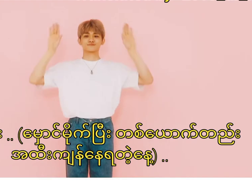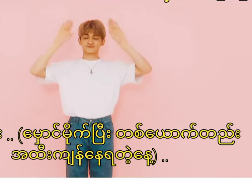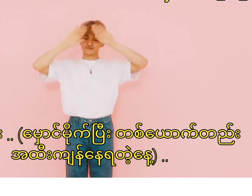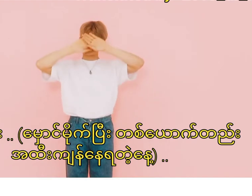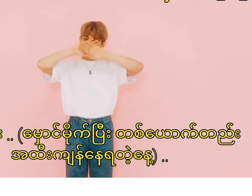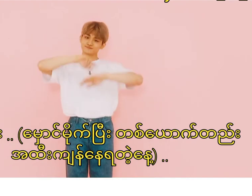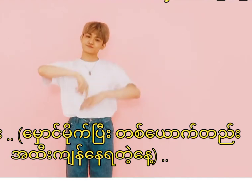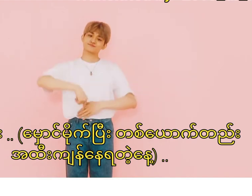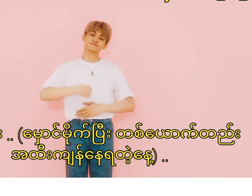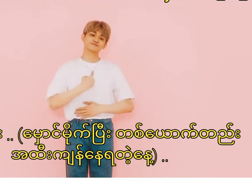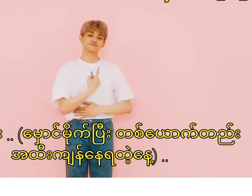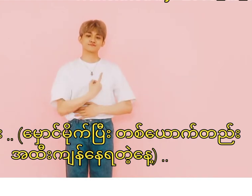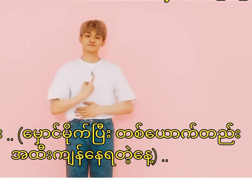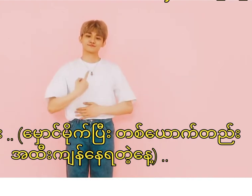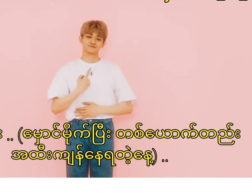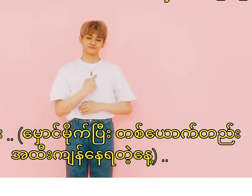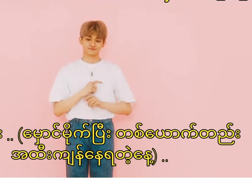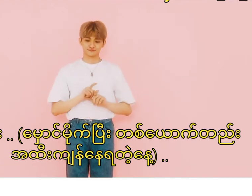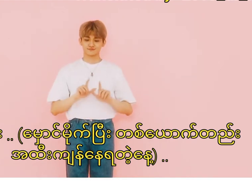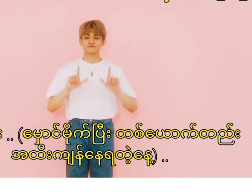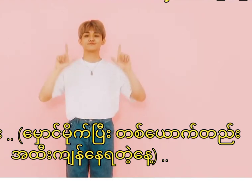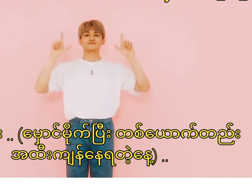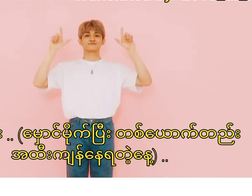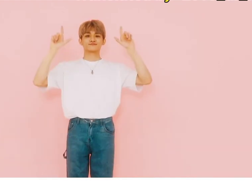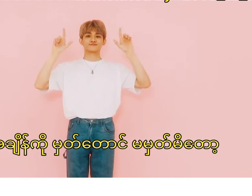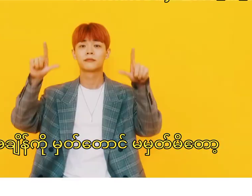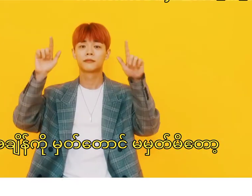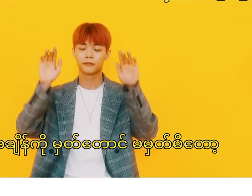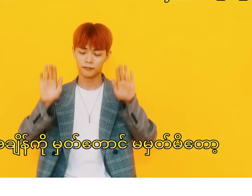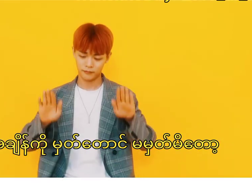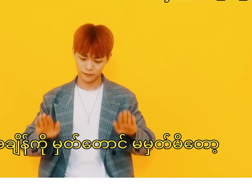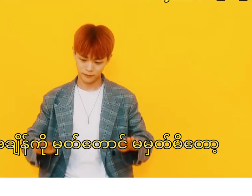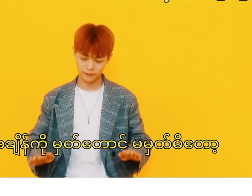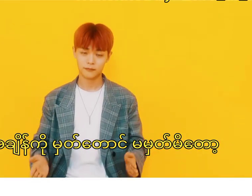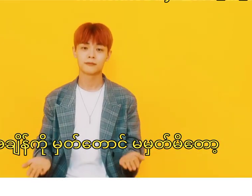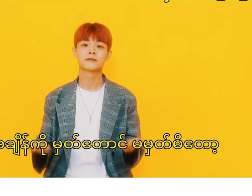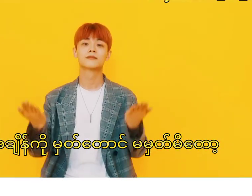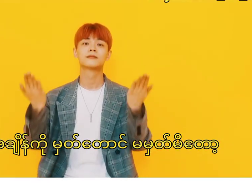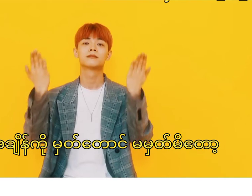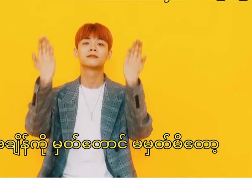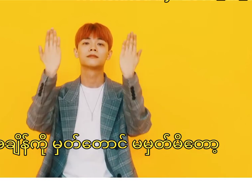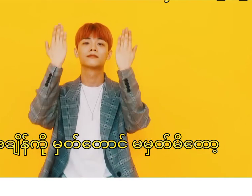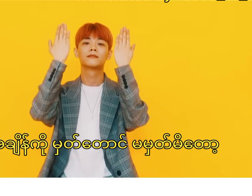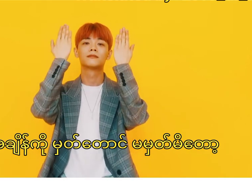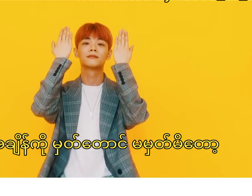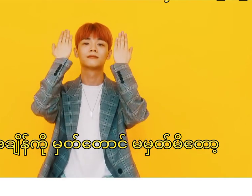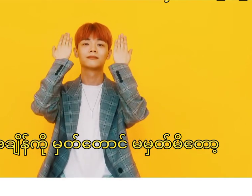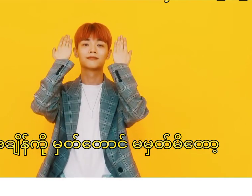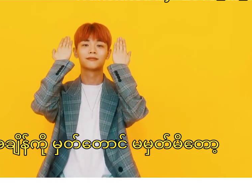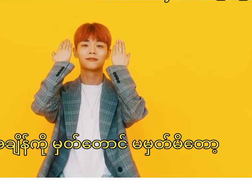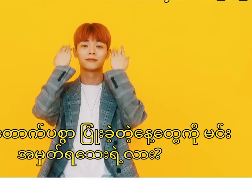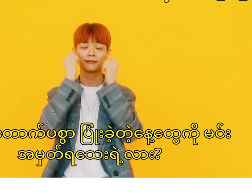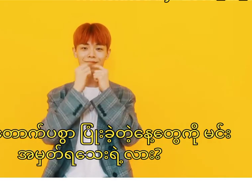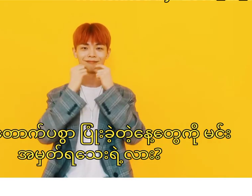그대가 기억 좋지 않네 새우얗게